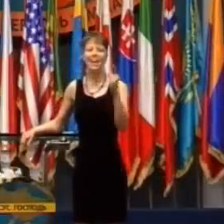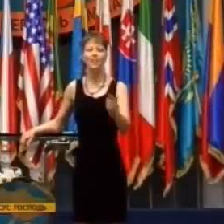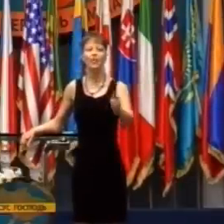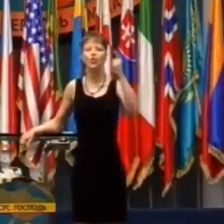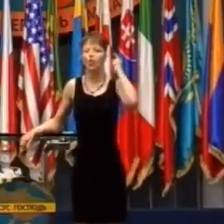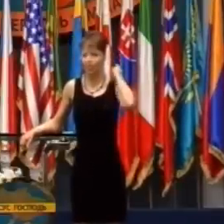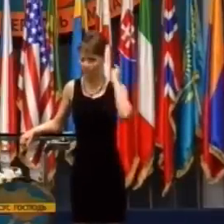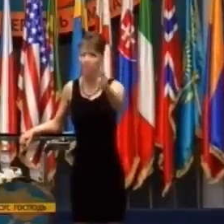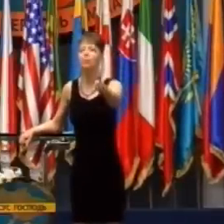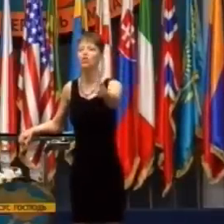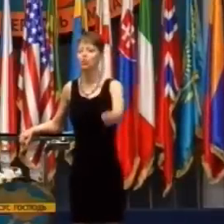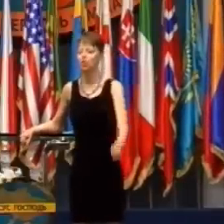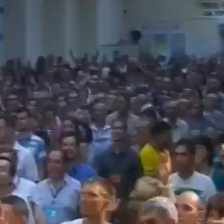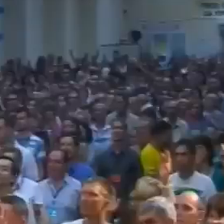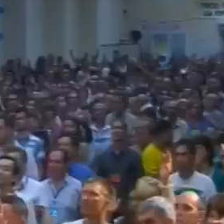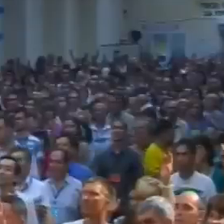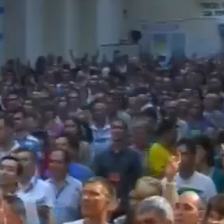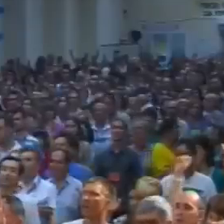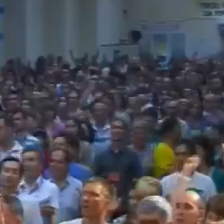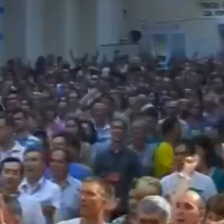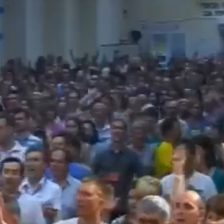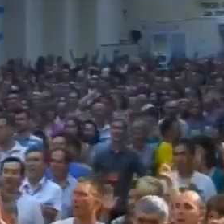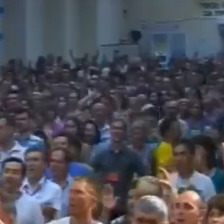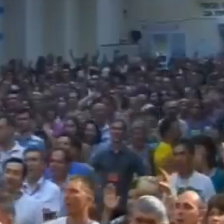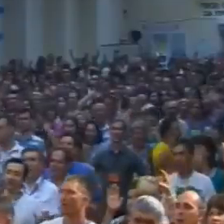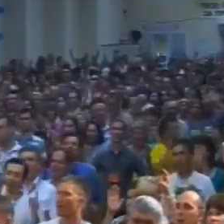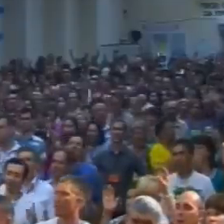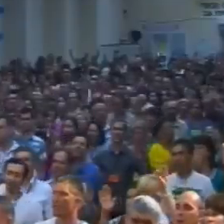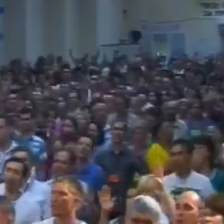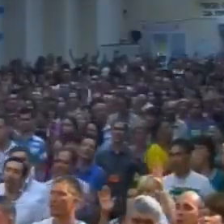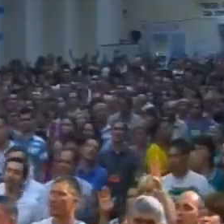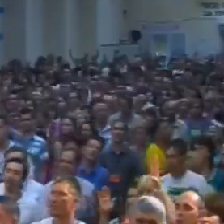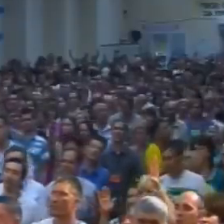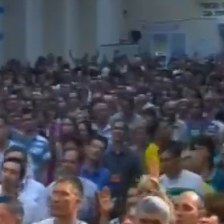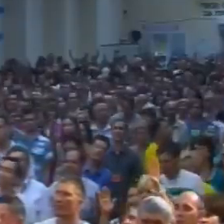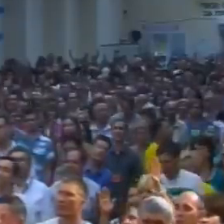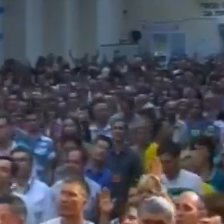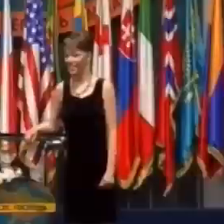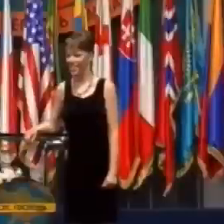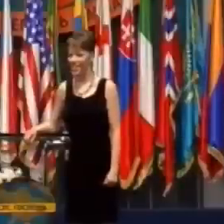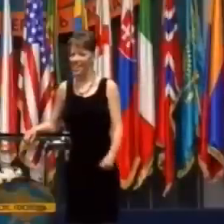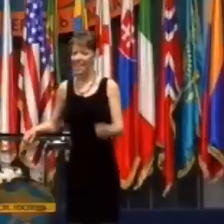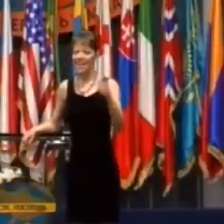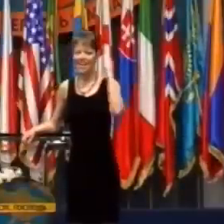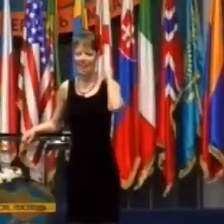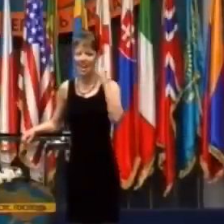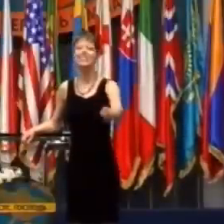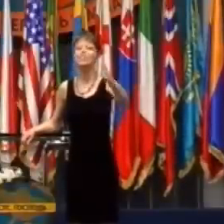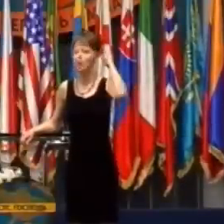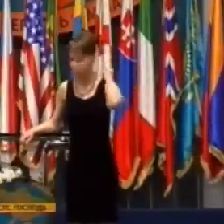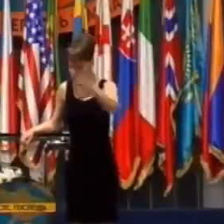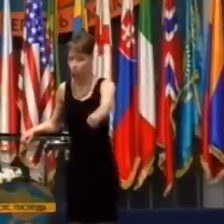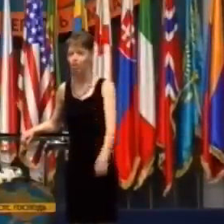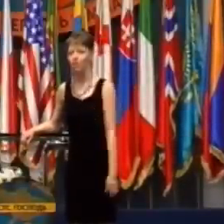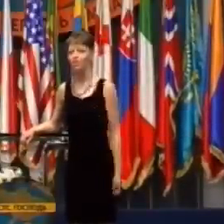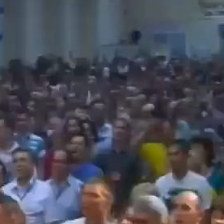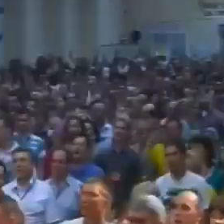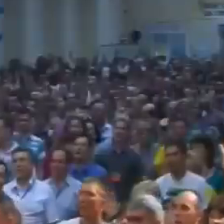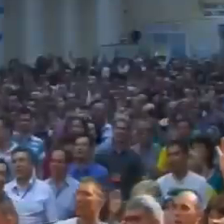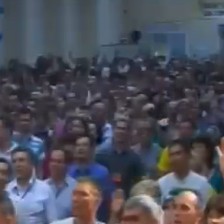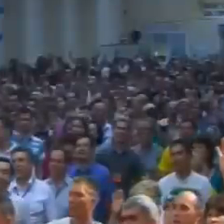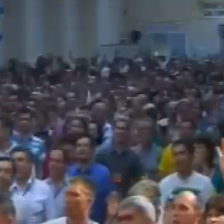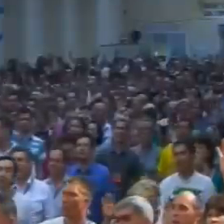Hovorím k systémom ekonomiky a oni poslúchajú.